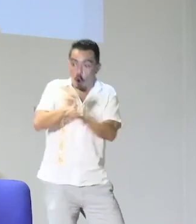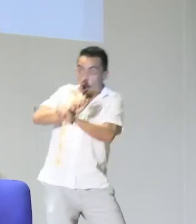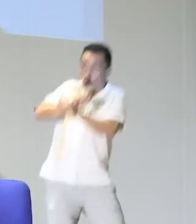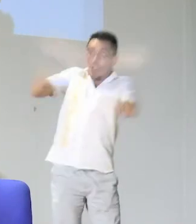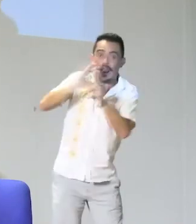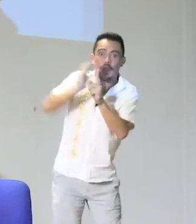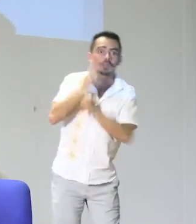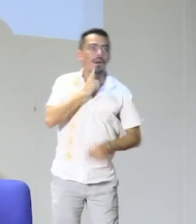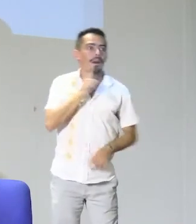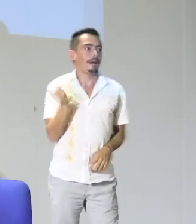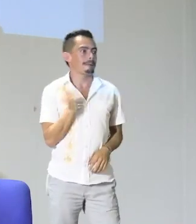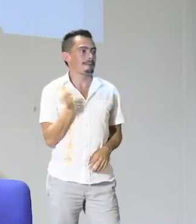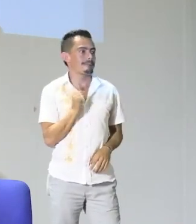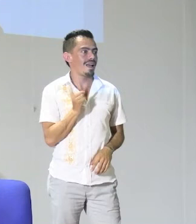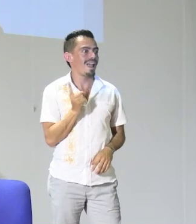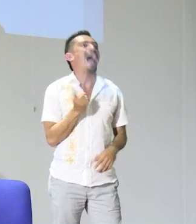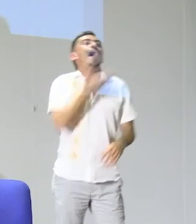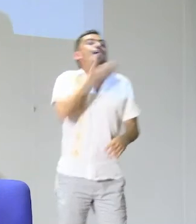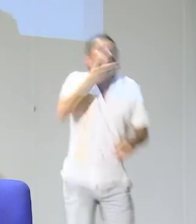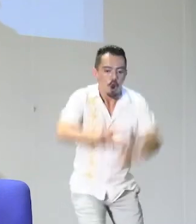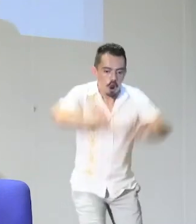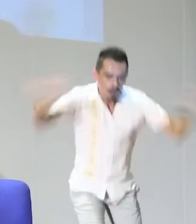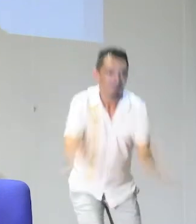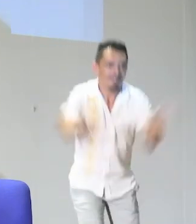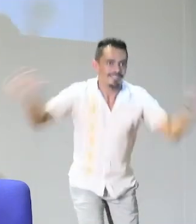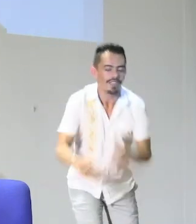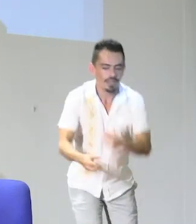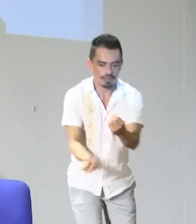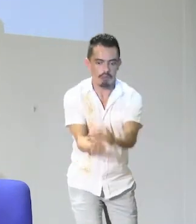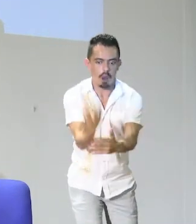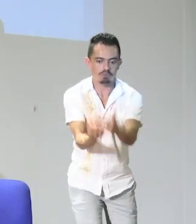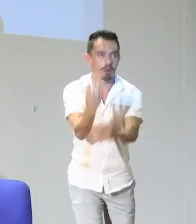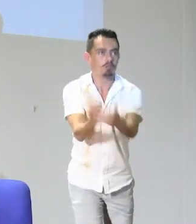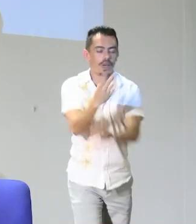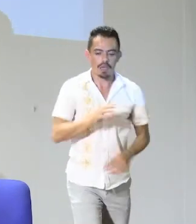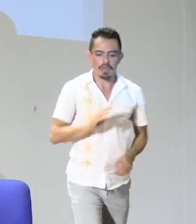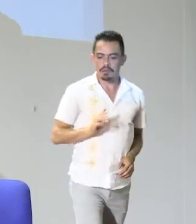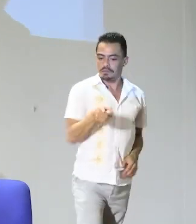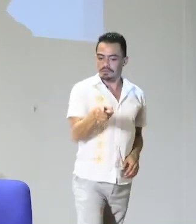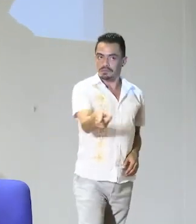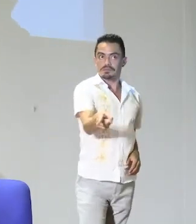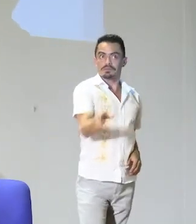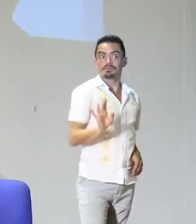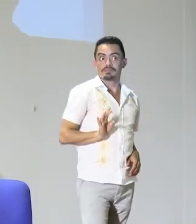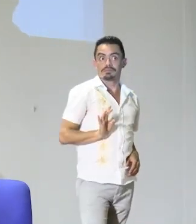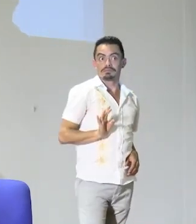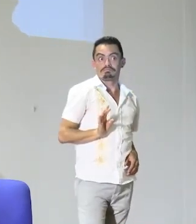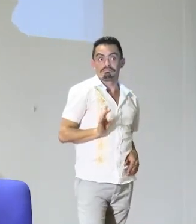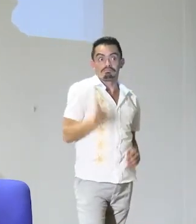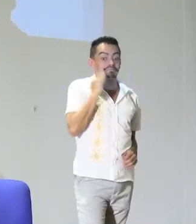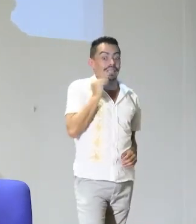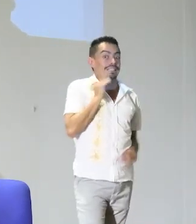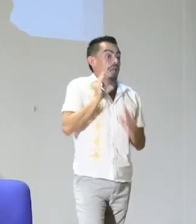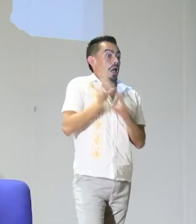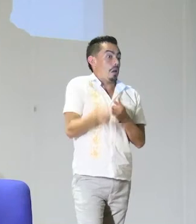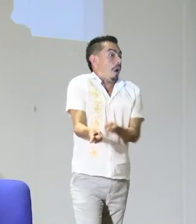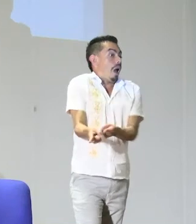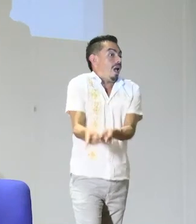bueno, ¿qué es la cultura sorda, por ejemplo? Ah, no, pero es que la cultura sorda es que somos así. Por esa razón hay que generar